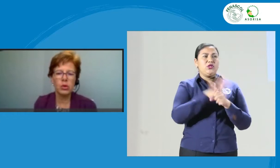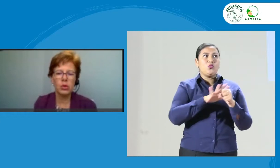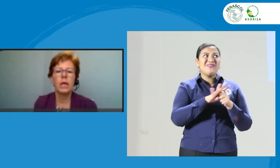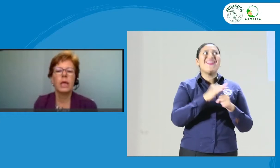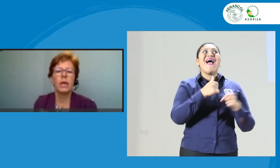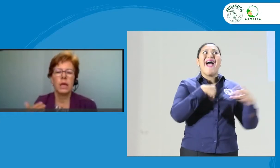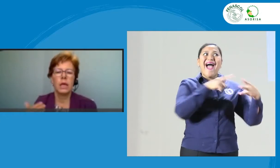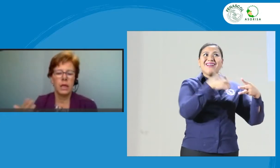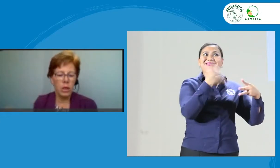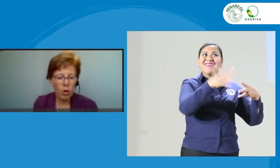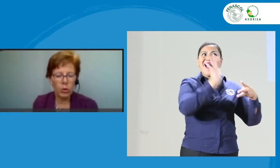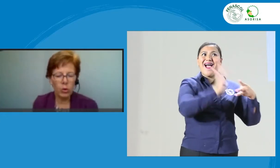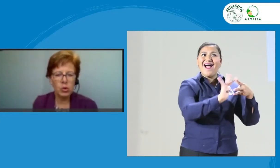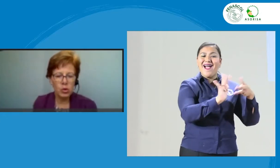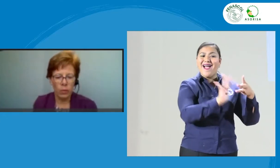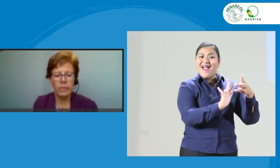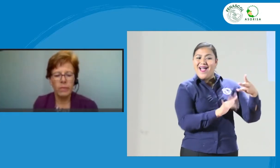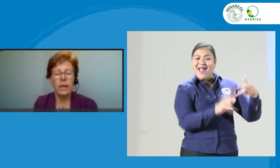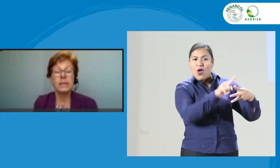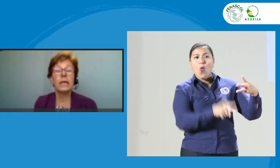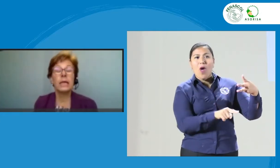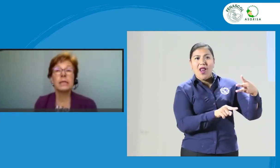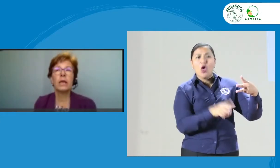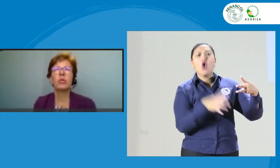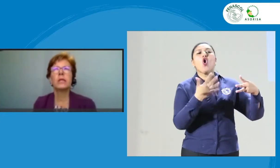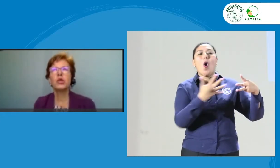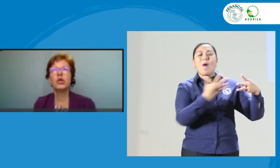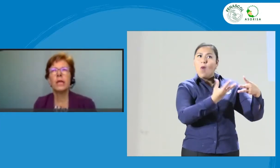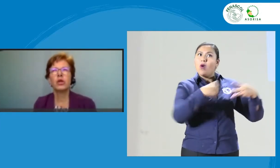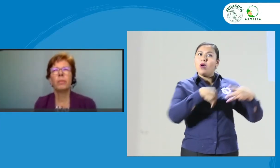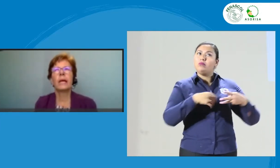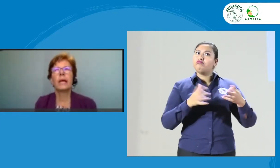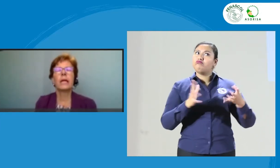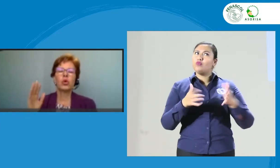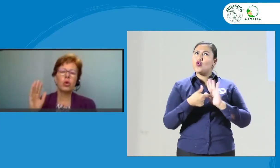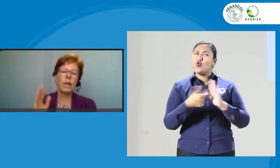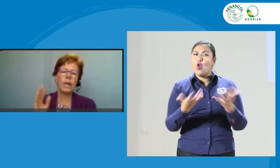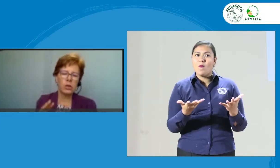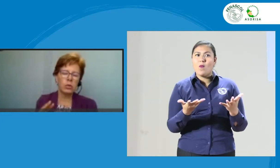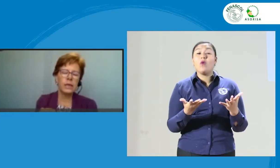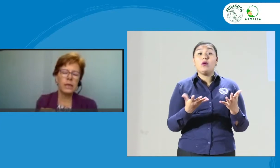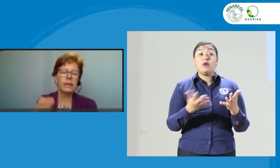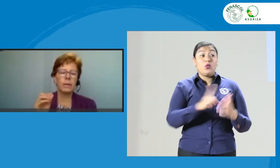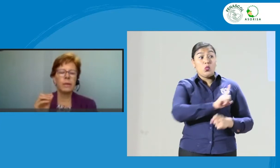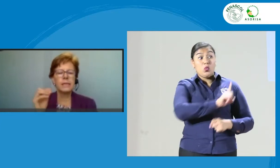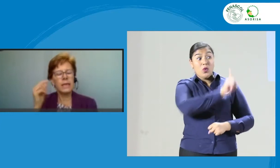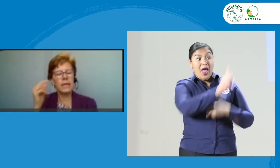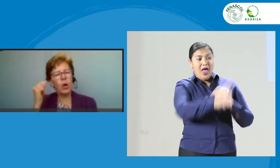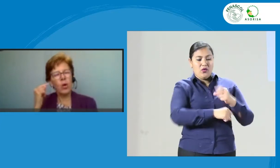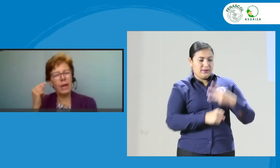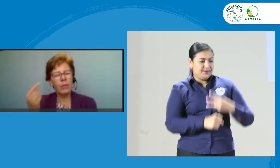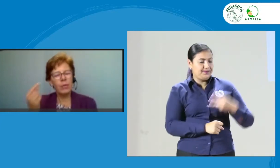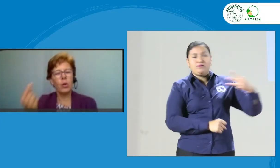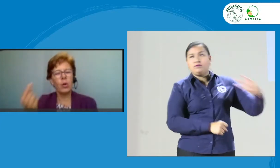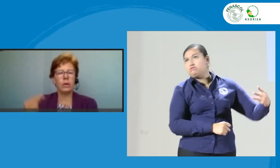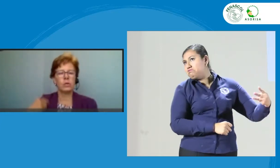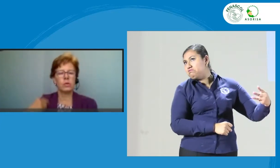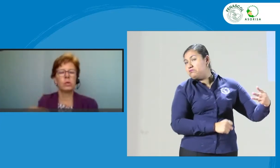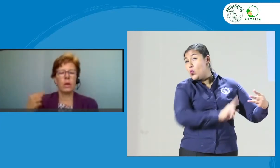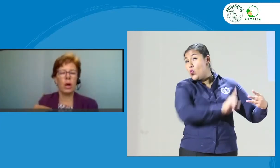y cómo los usó. Se les da al comienzo del año para que todo el año el intérprete esté evaluando su trabajo,